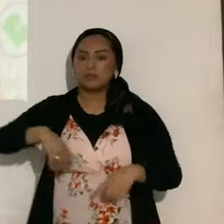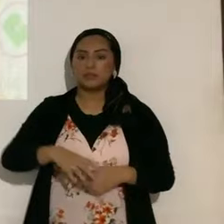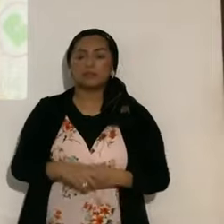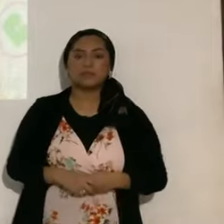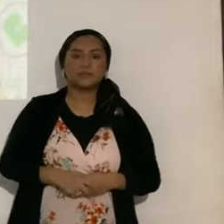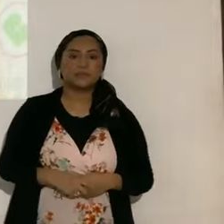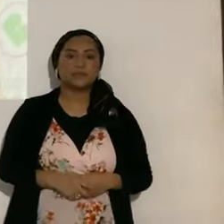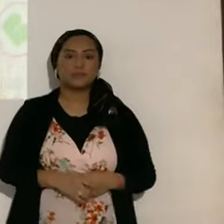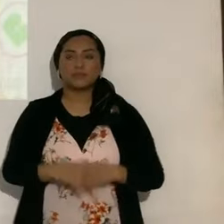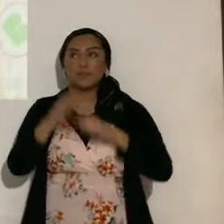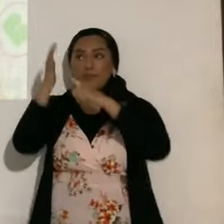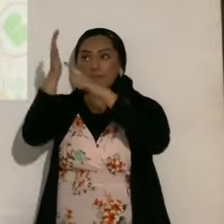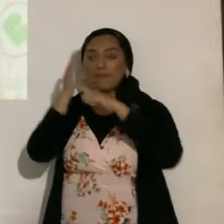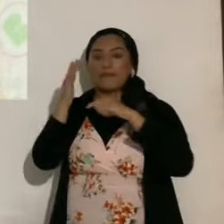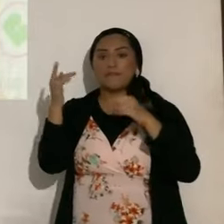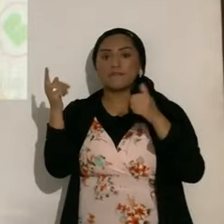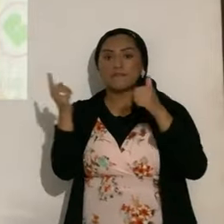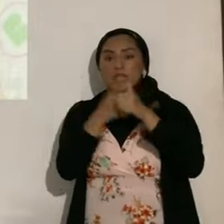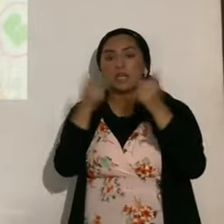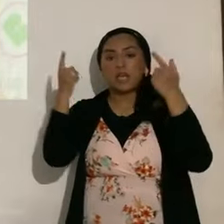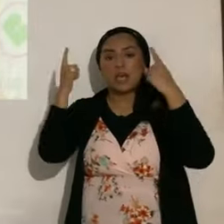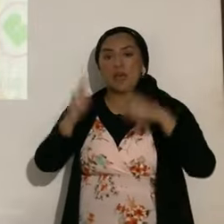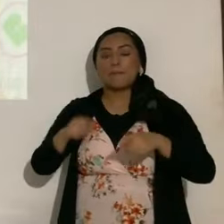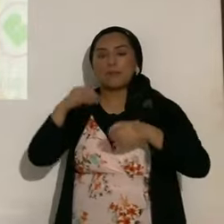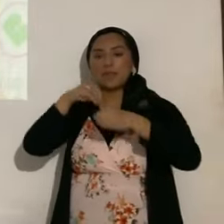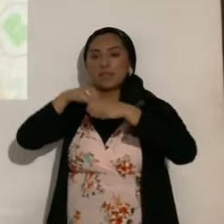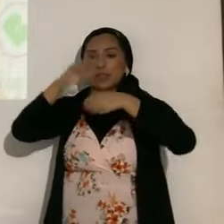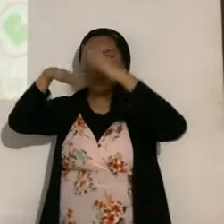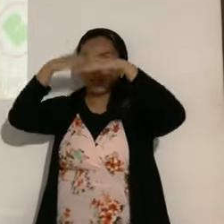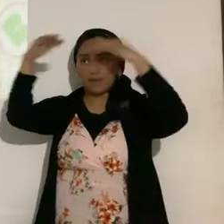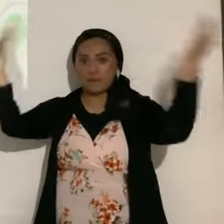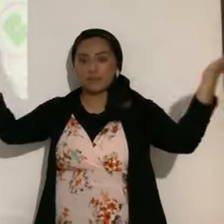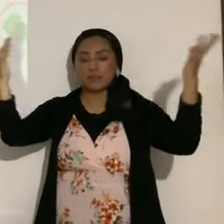señales, primero se dan en los cielos, y después el eterno,